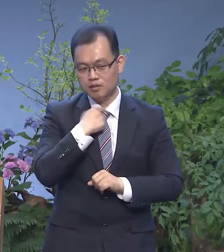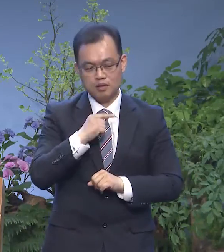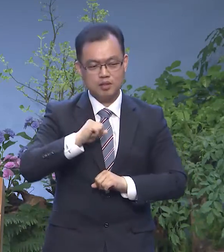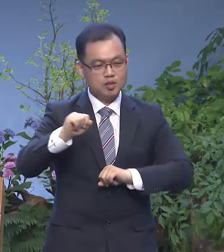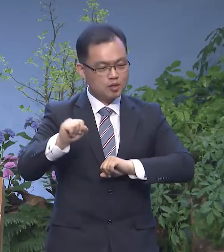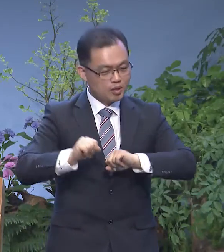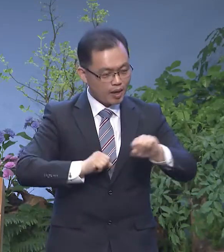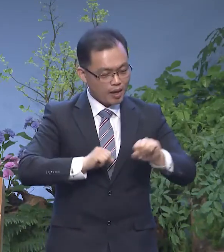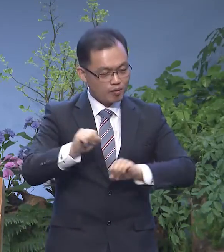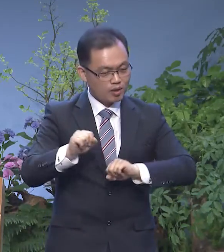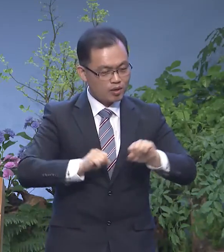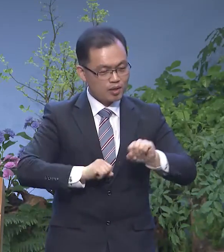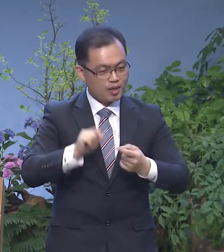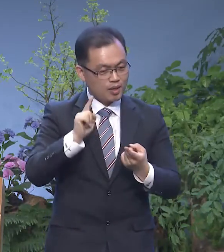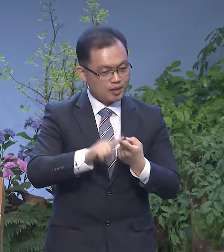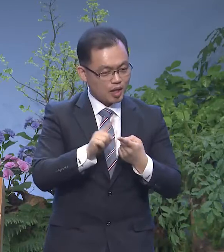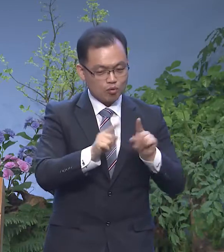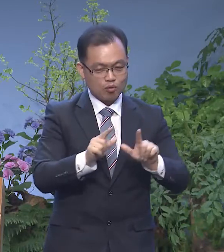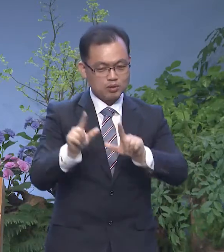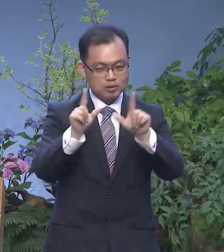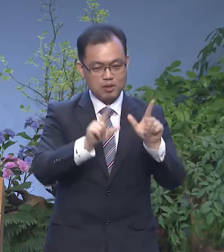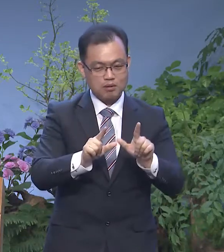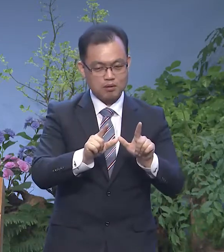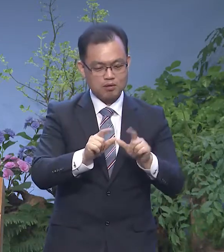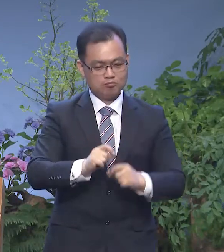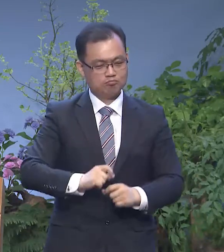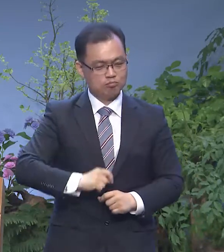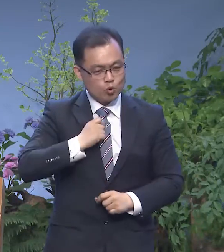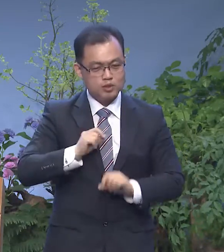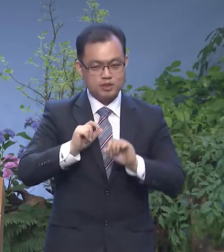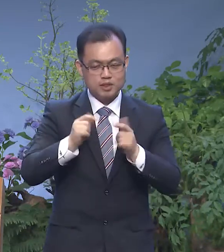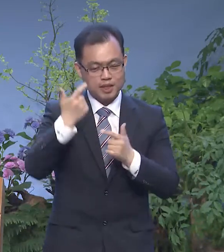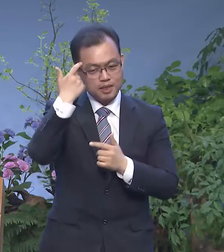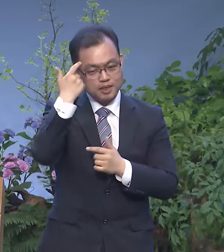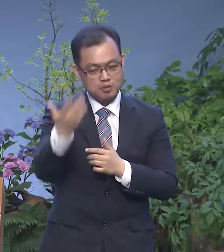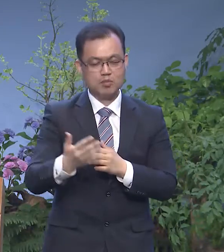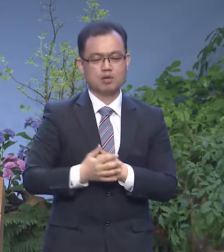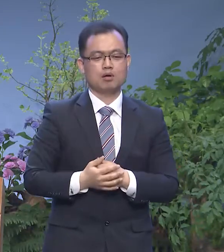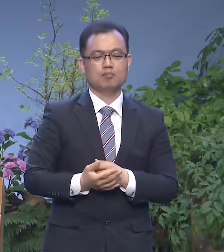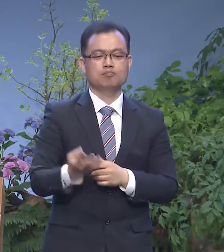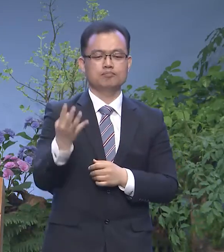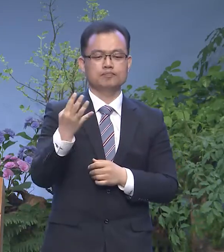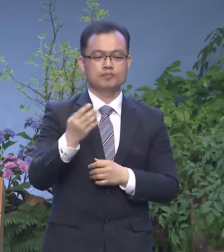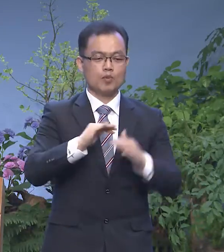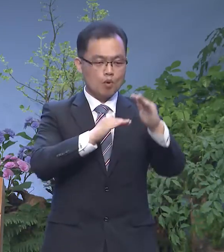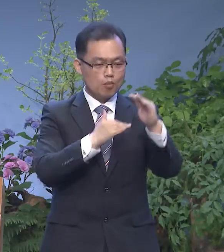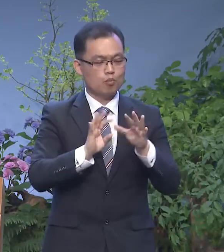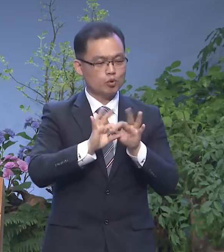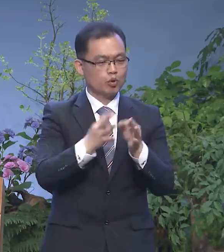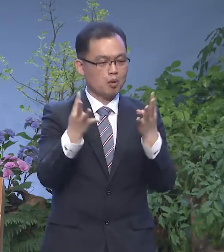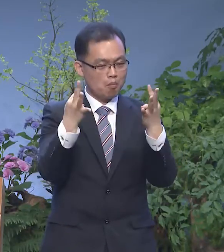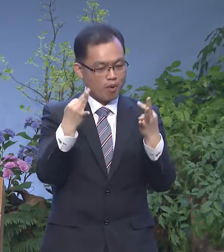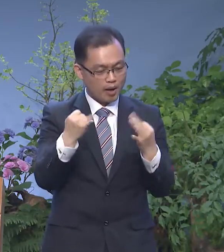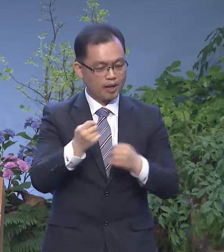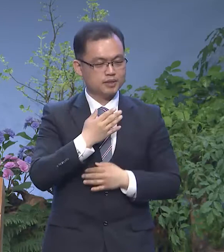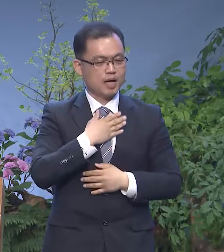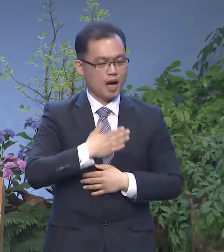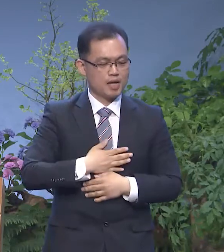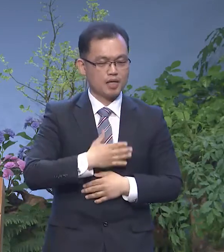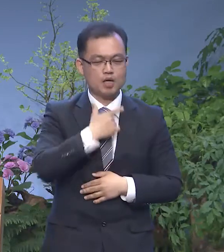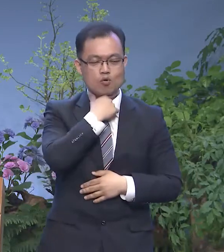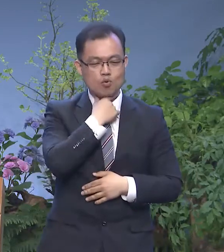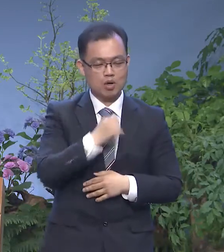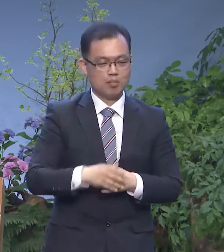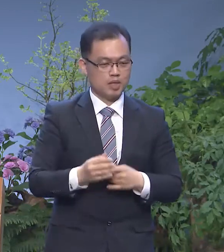살아가는 것이 마땅하지 않습니까? 오늘 이 말씀을 통해서 몇 가지를 잠깐 묵상기에 보려고 합니다 첫 번째로